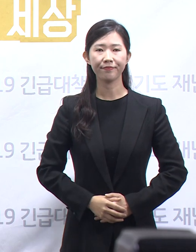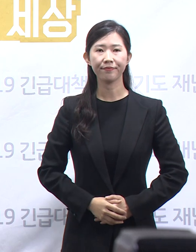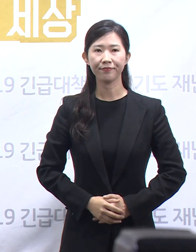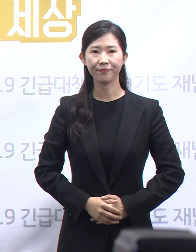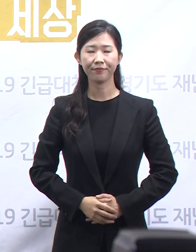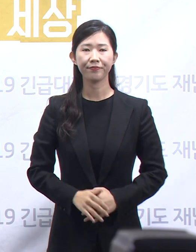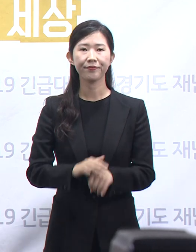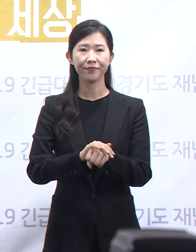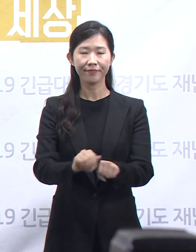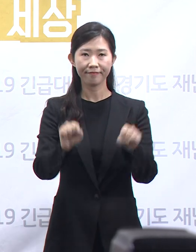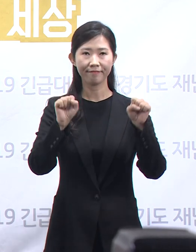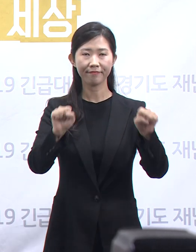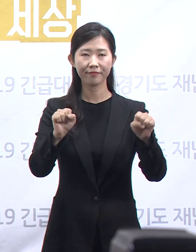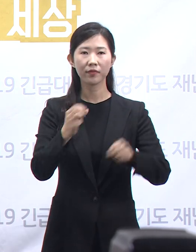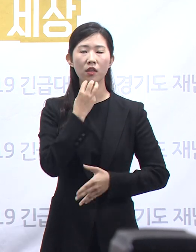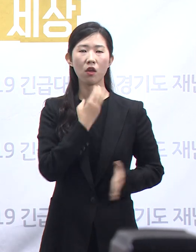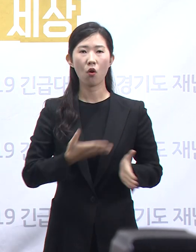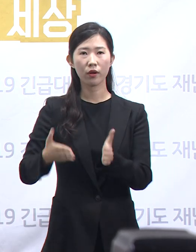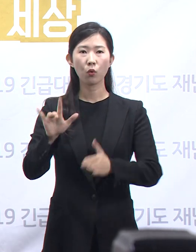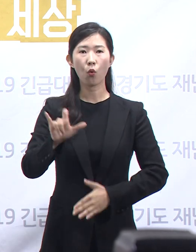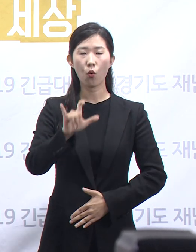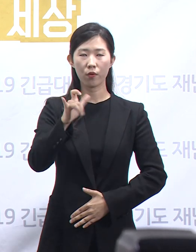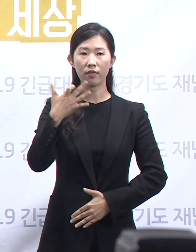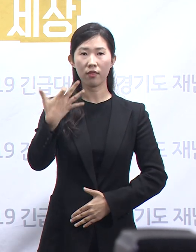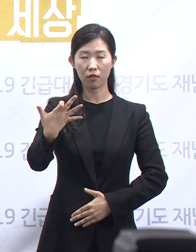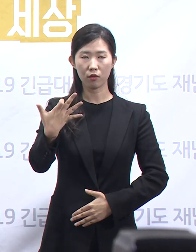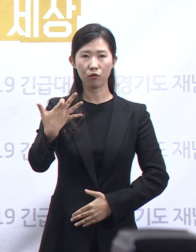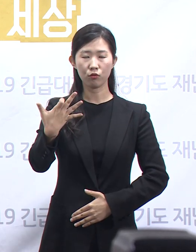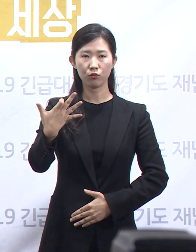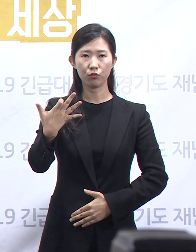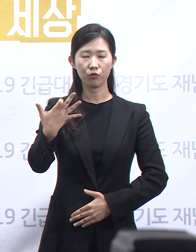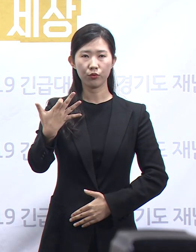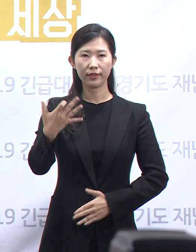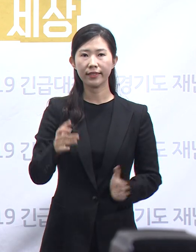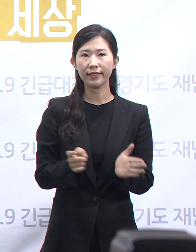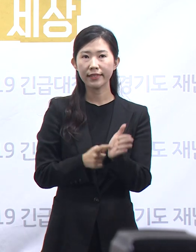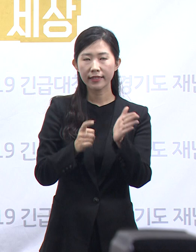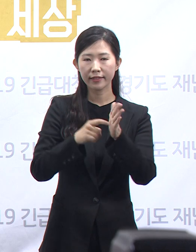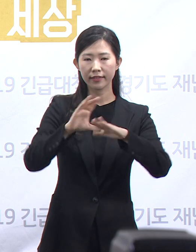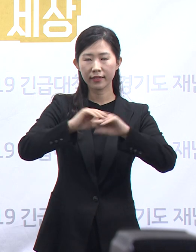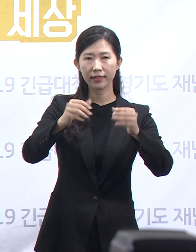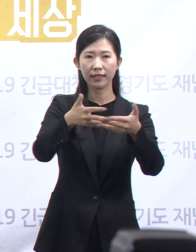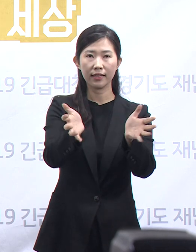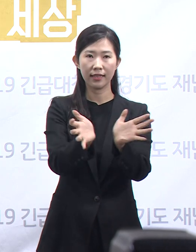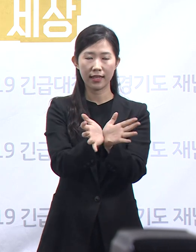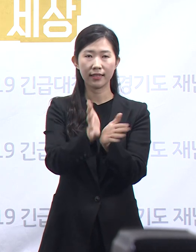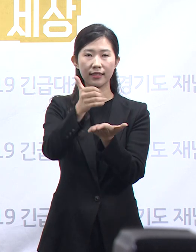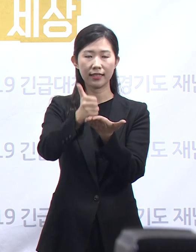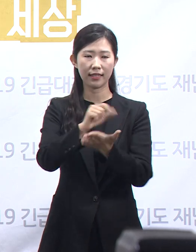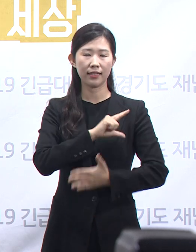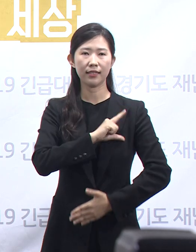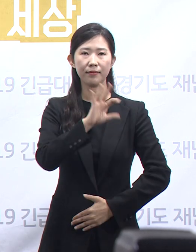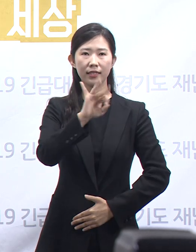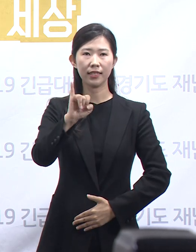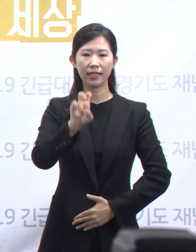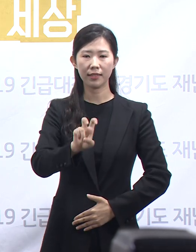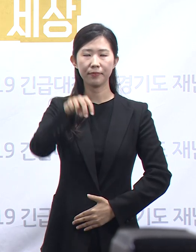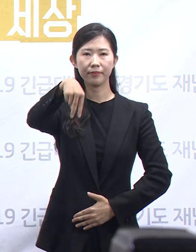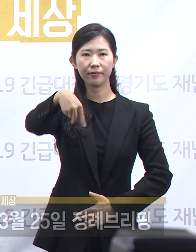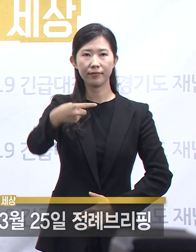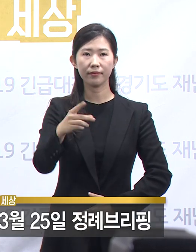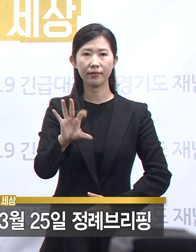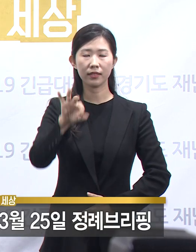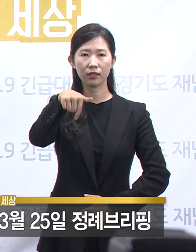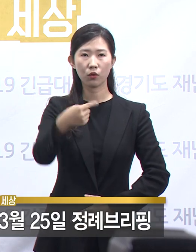안녕하십니까. 경기도 코로나19 긴급대책단 공동단장 임순관입니다. 3월